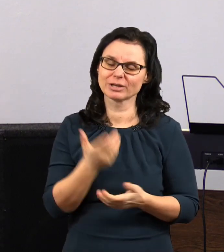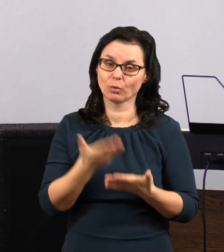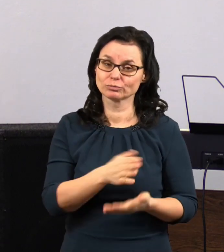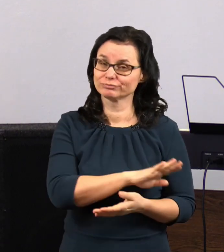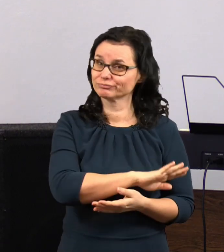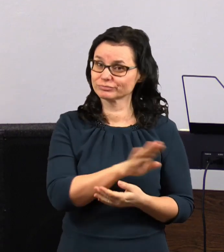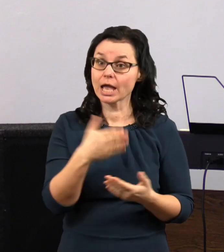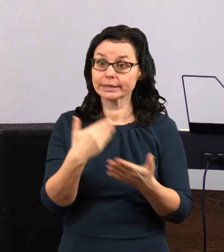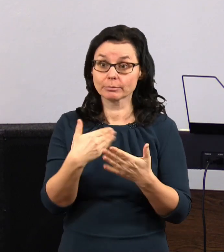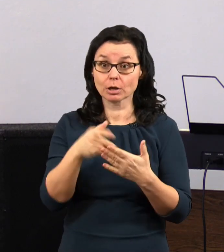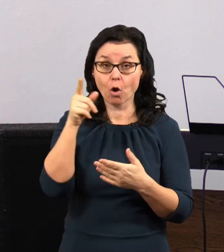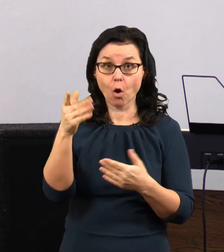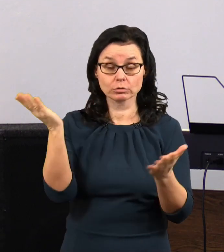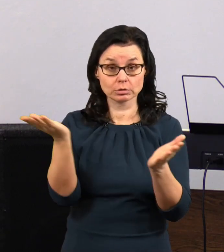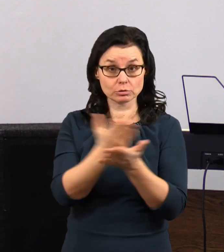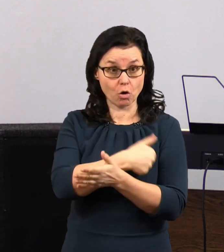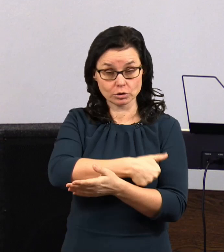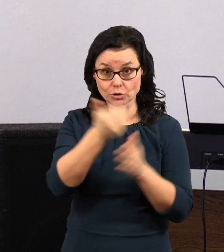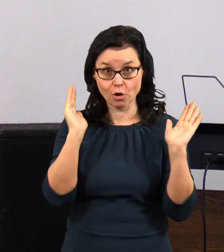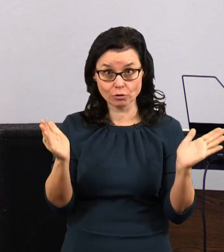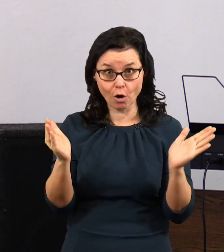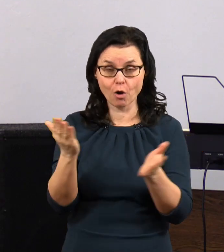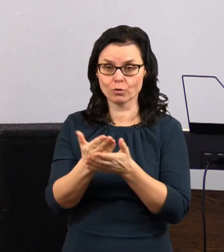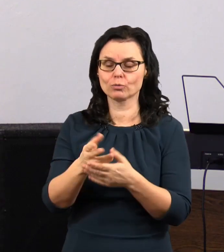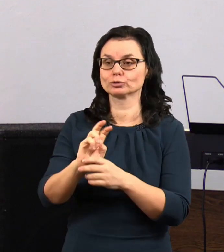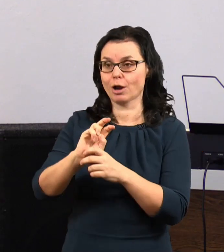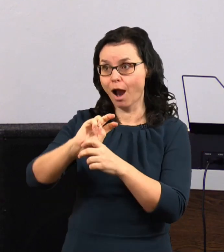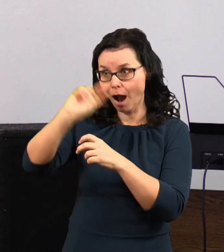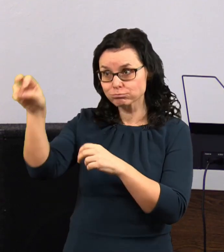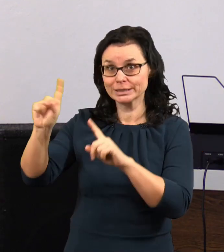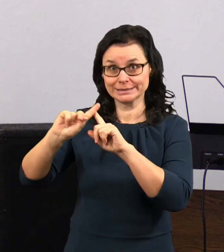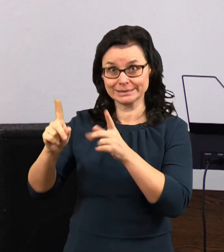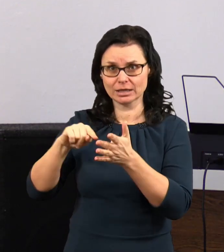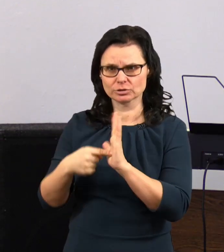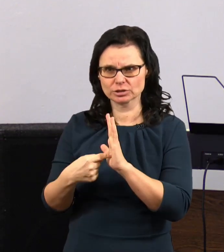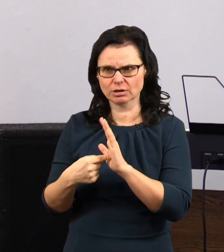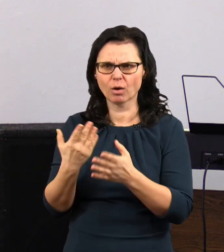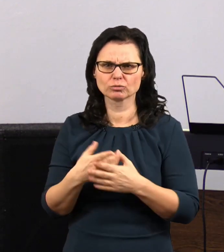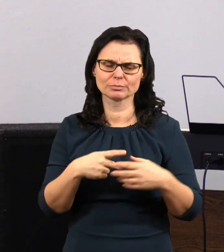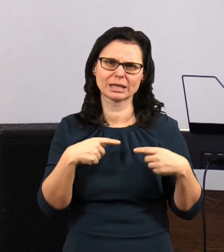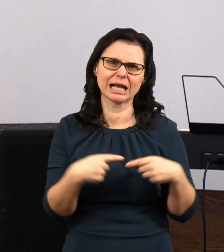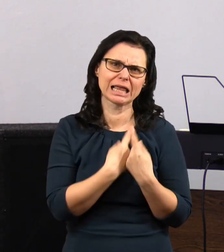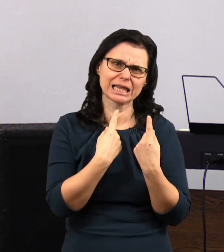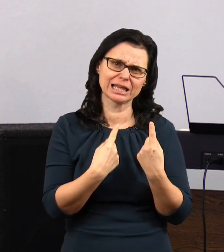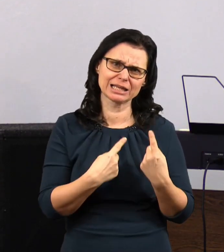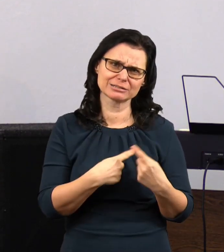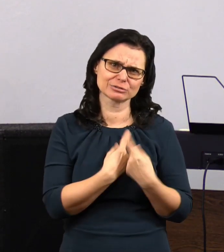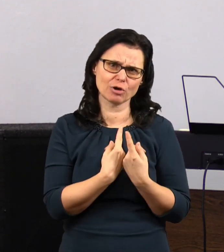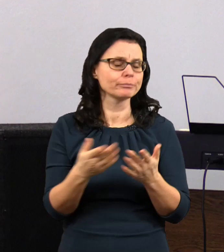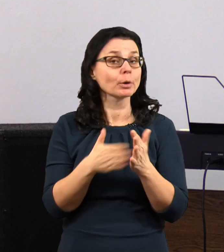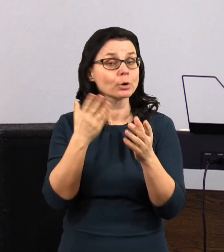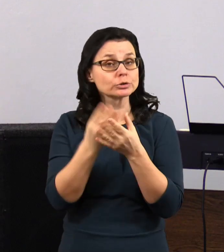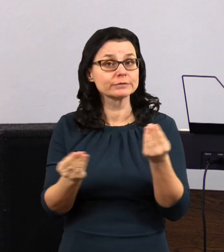potom, když odcházel na konci roku, protože šel učit jinou třídu, tak nám to bylo líto. Proč